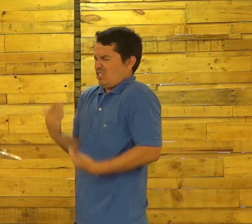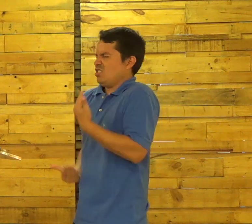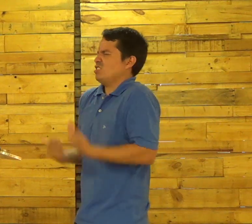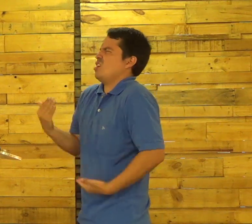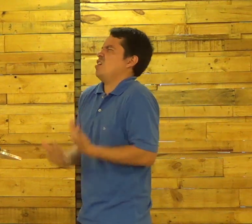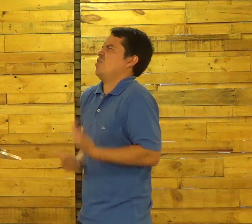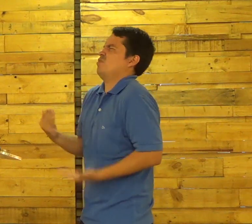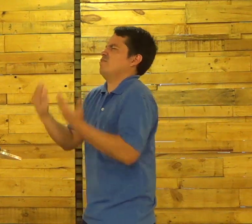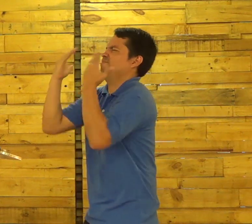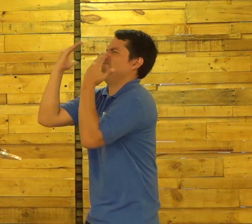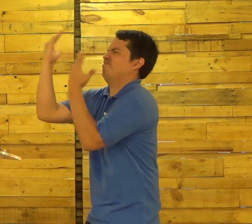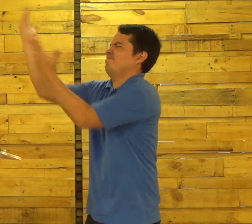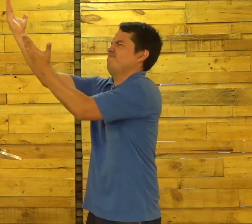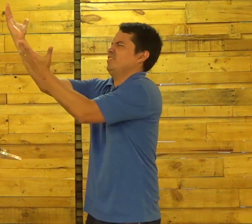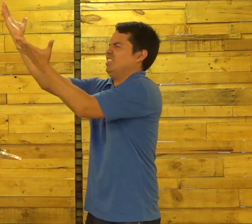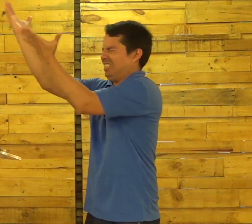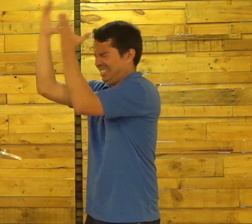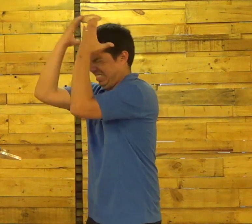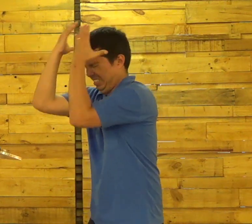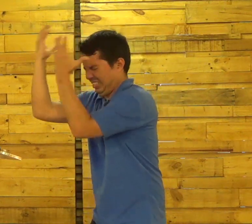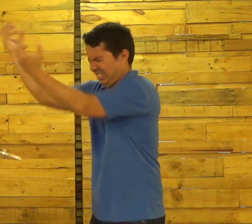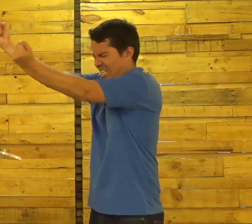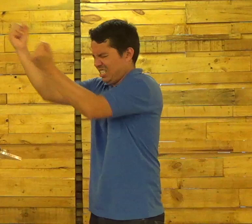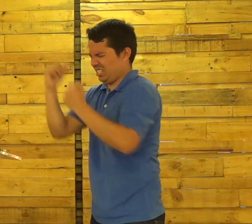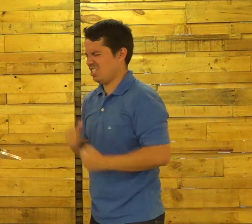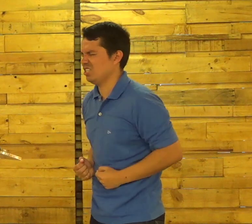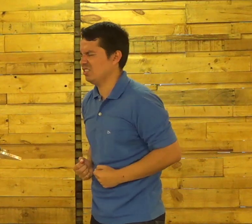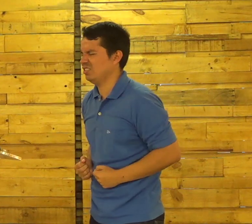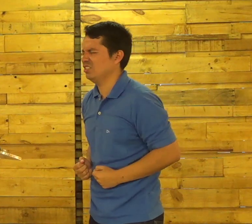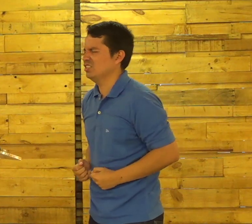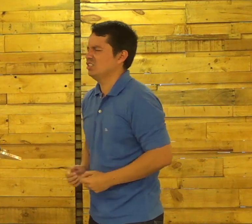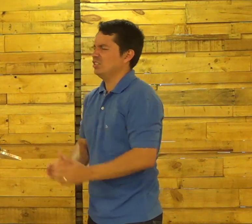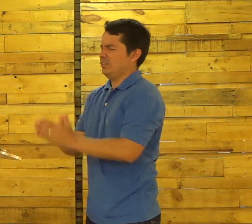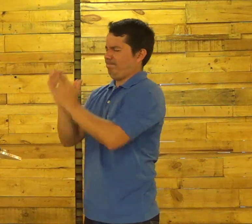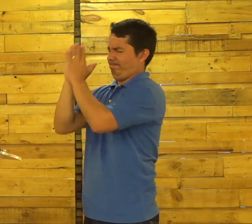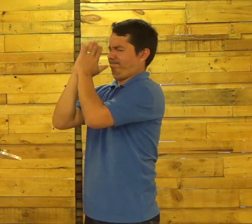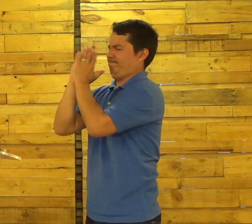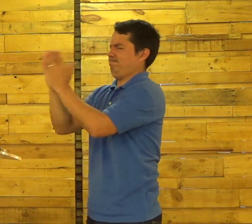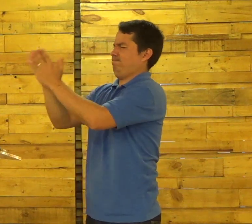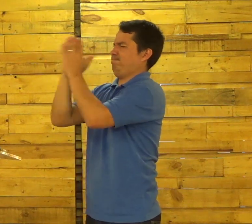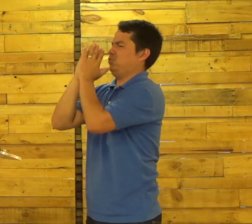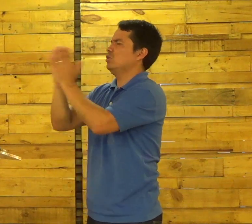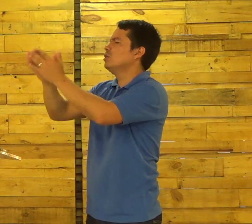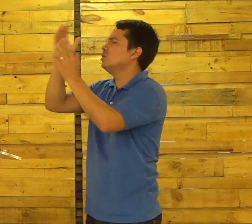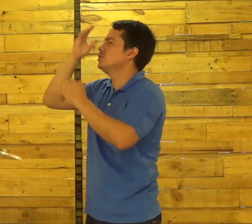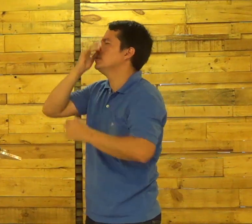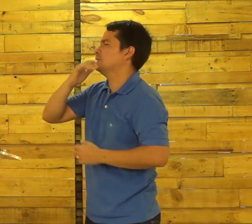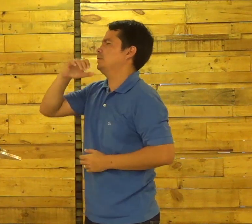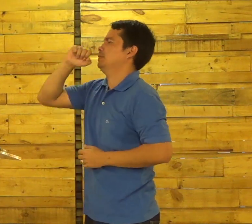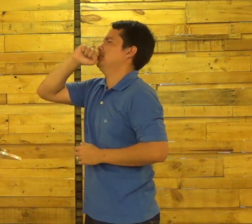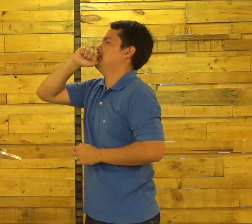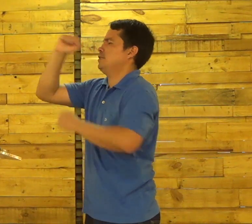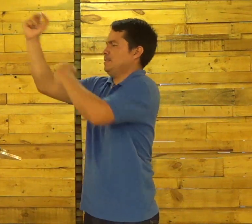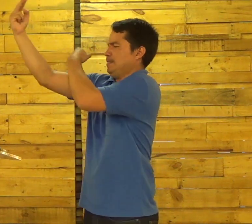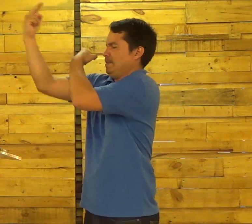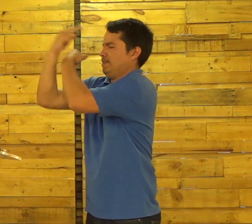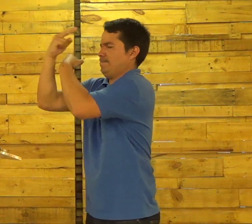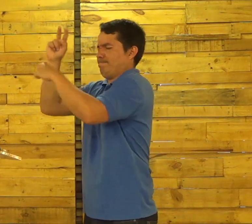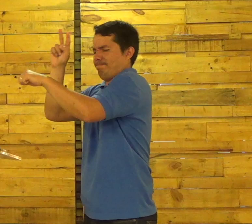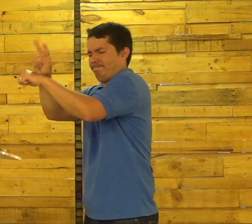Queremos Servir Ao Senhor Desejamos E aceitamos Isso Por favor